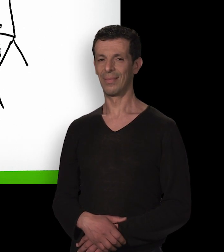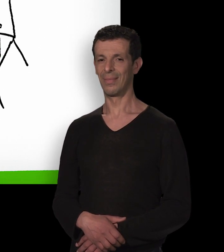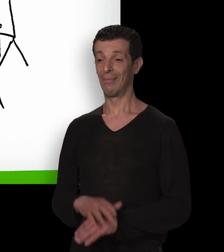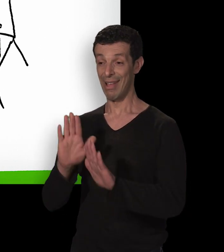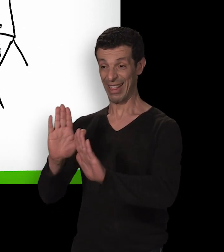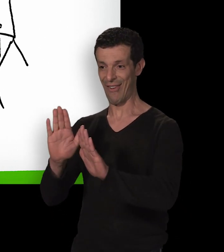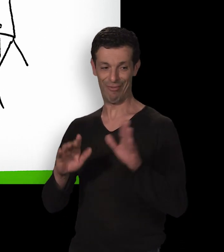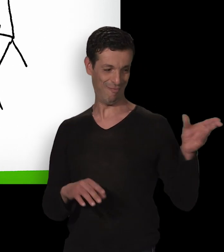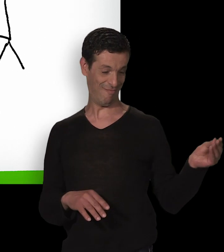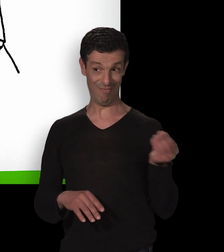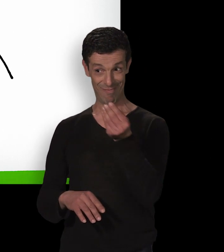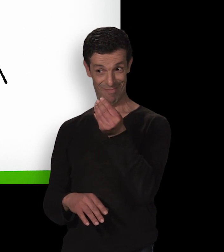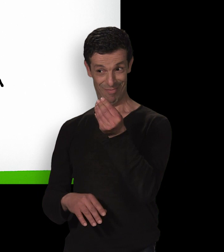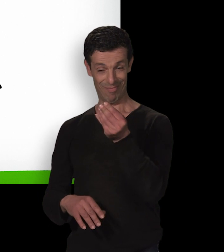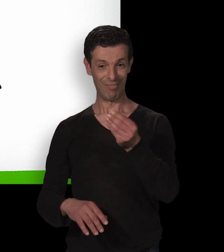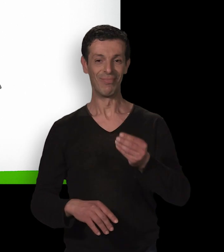Attends, deux secondes.